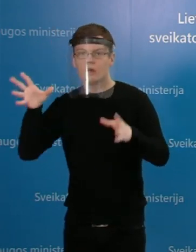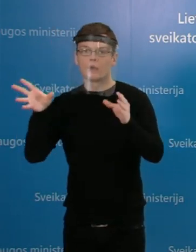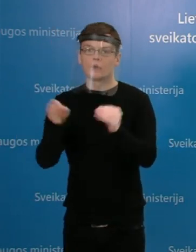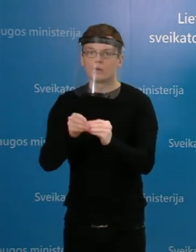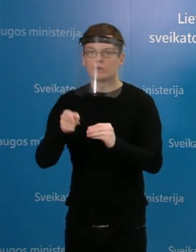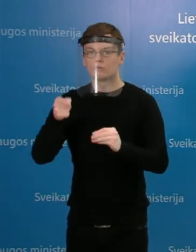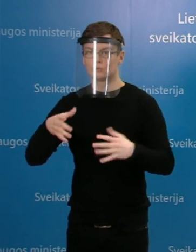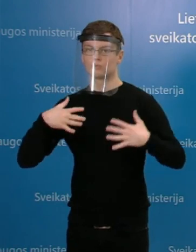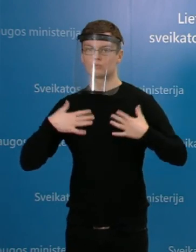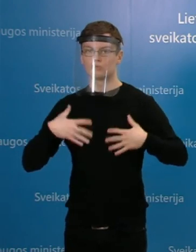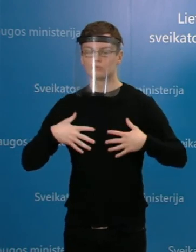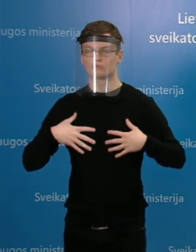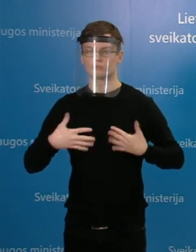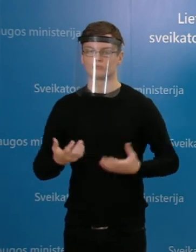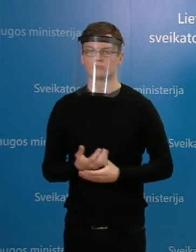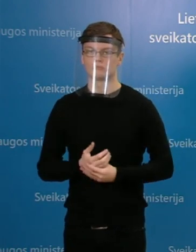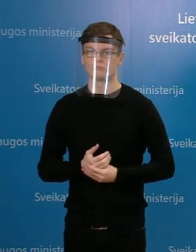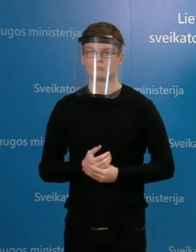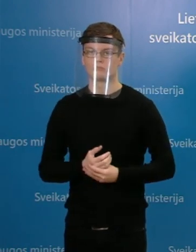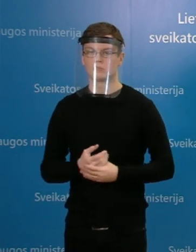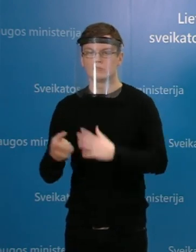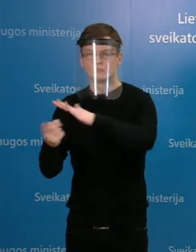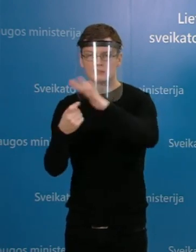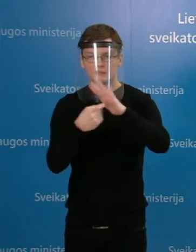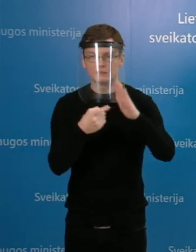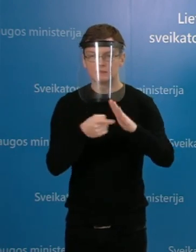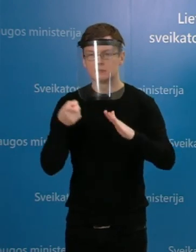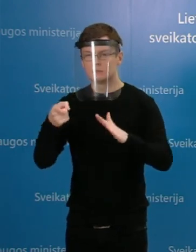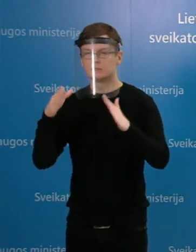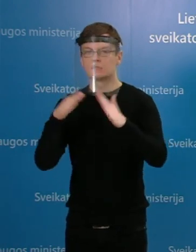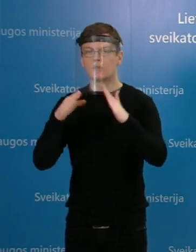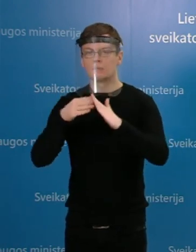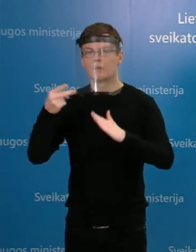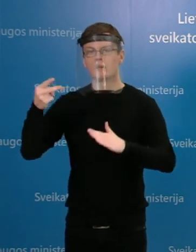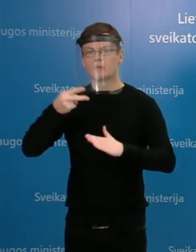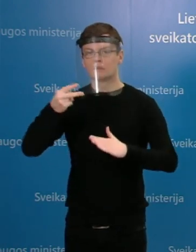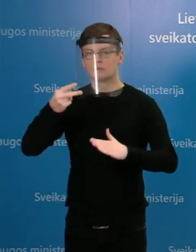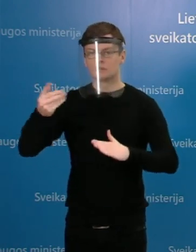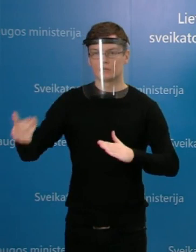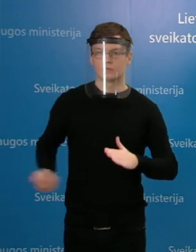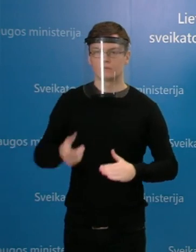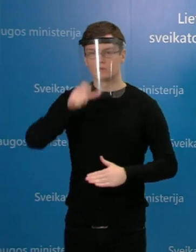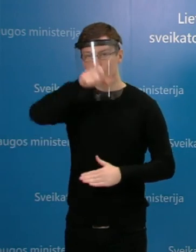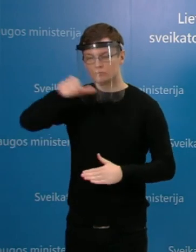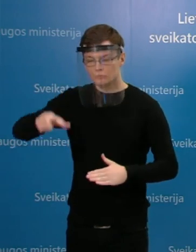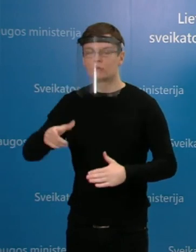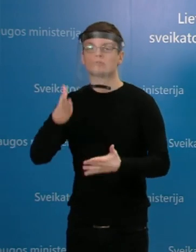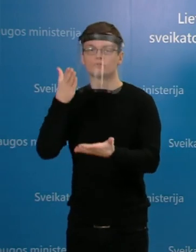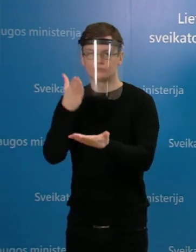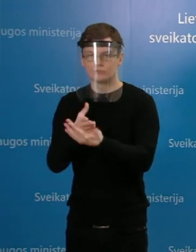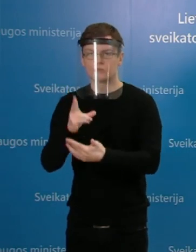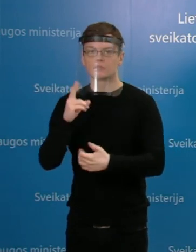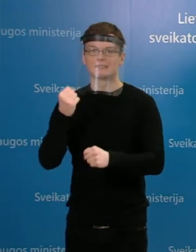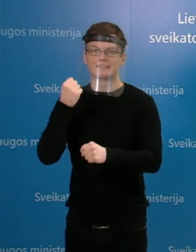yra apklausta iš tiesų šio namo antro aukšto gyventojai, aiškinta, kad dalis jų dirba sveikatos priežiūros